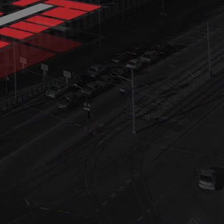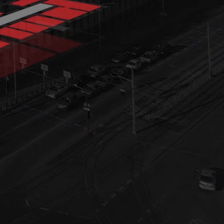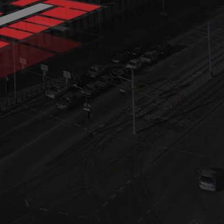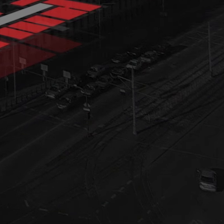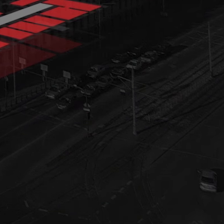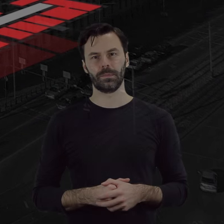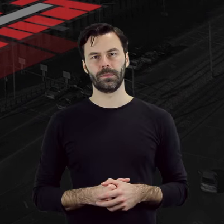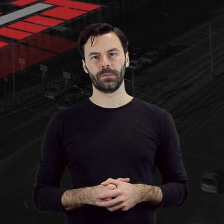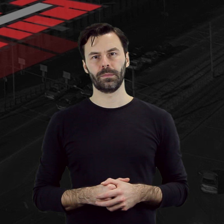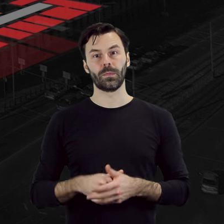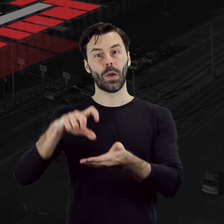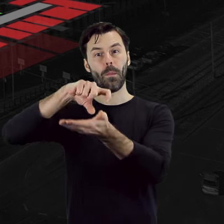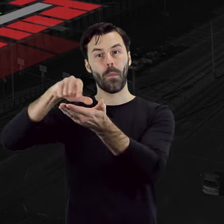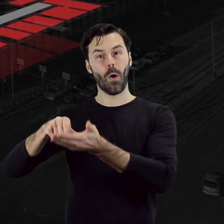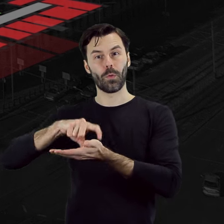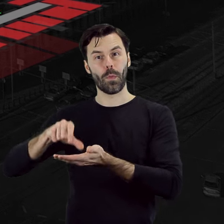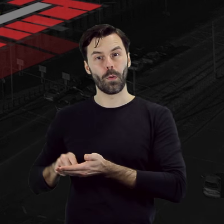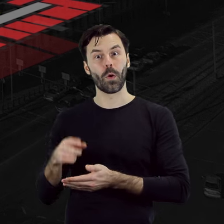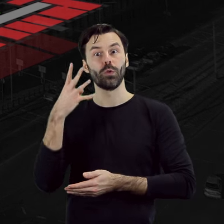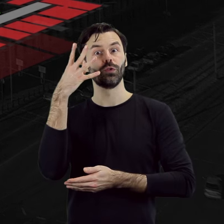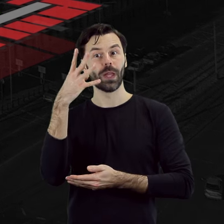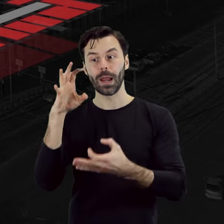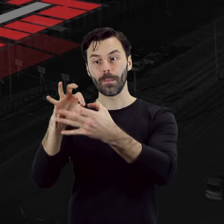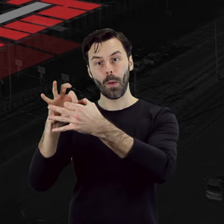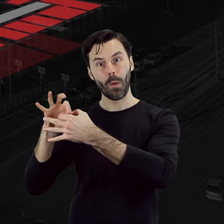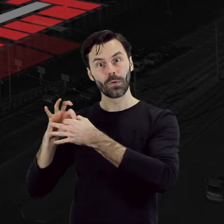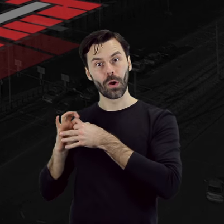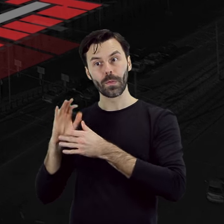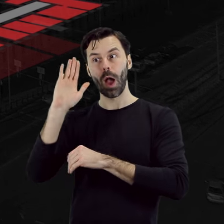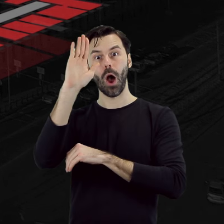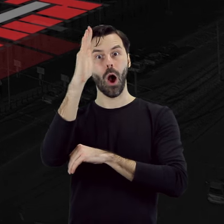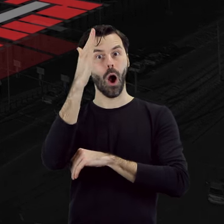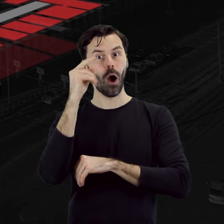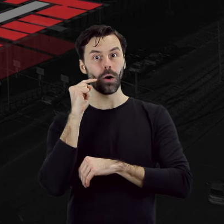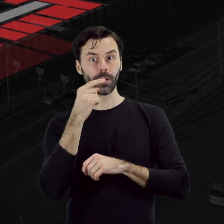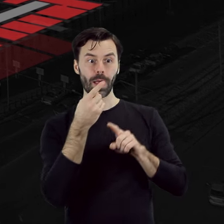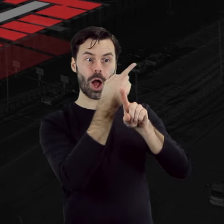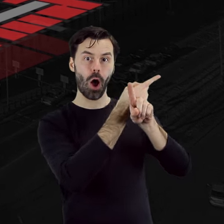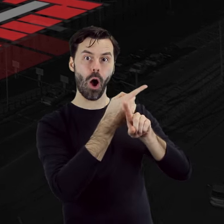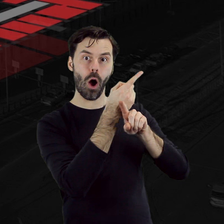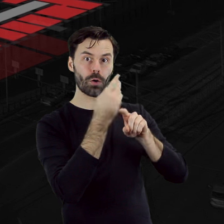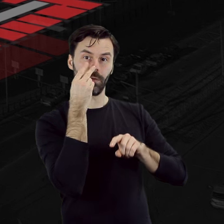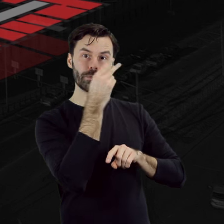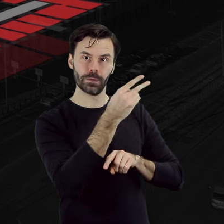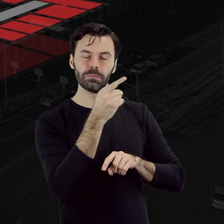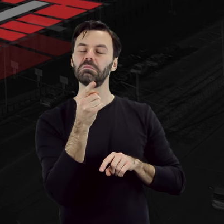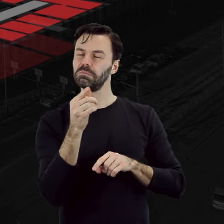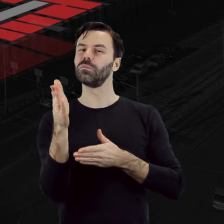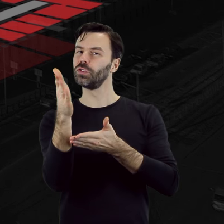4 połączone amfiladowo pomieszczenia z oknami wychodzącymi na ogród to część apartamentu mieszkalnego.